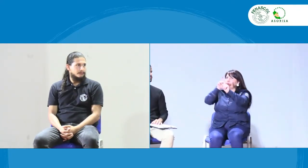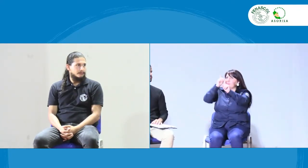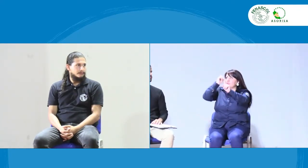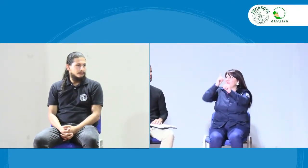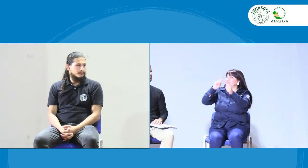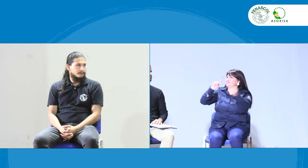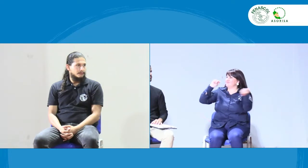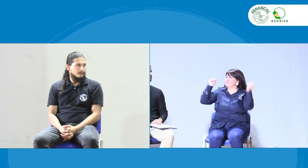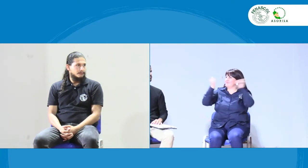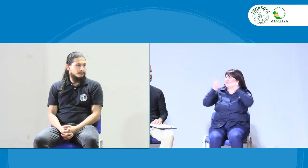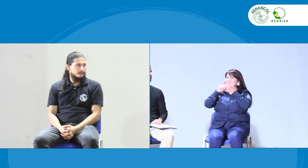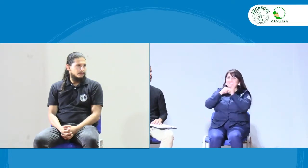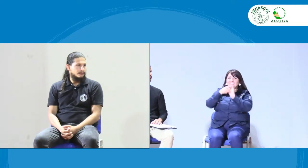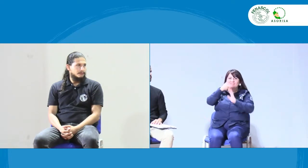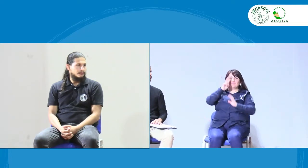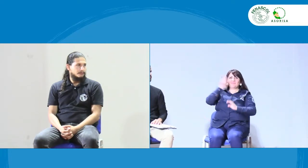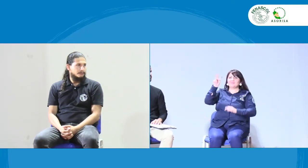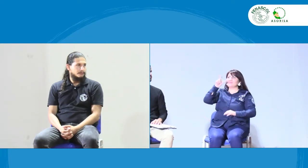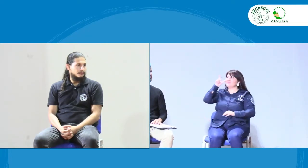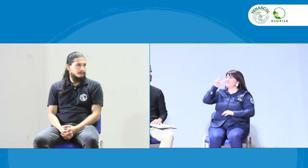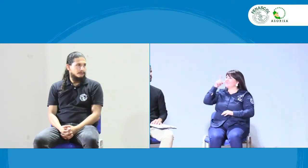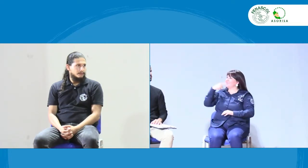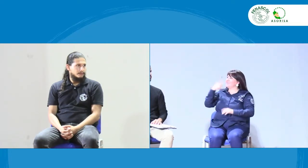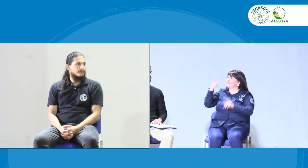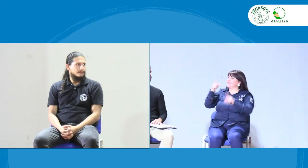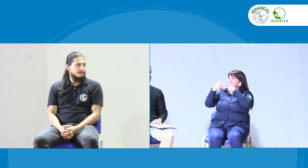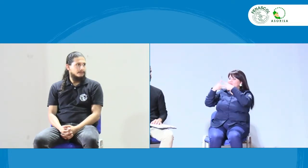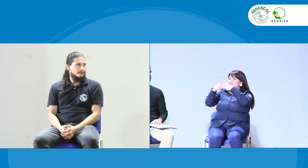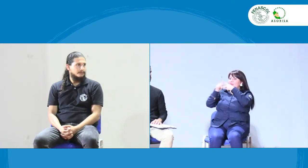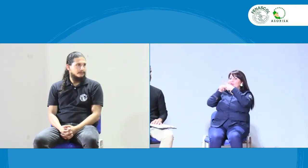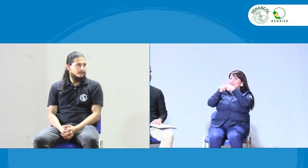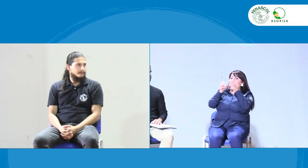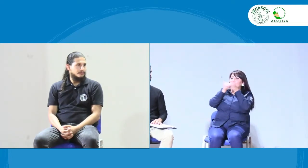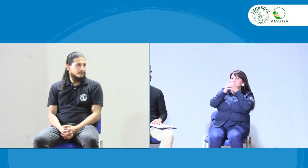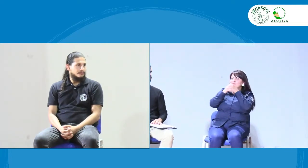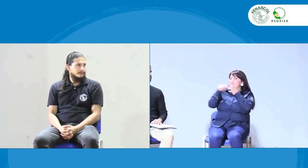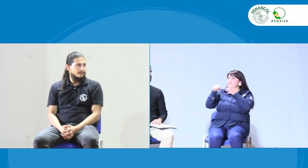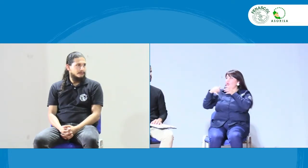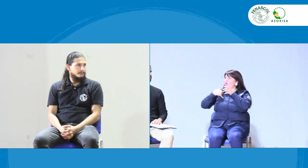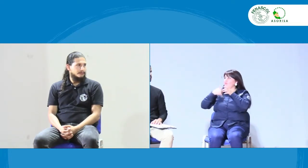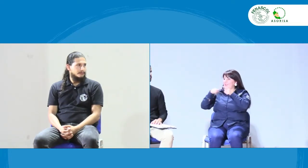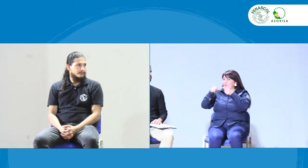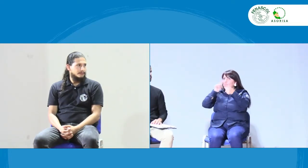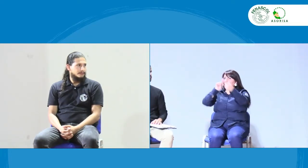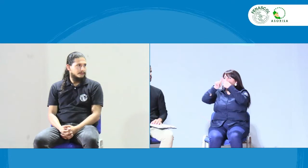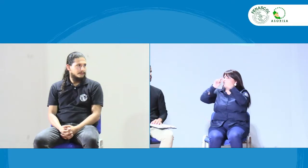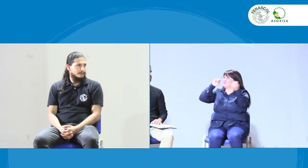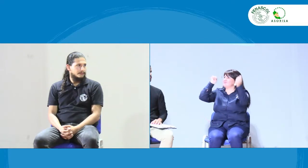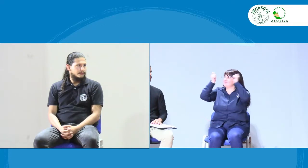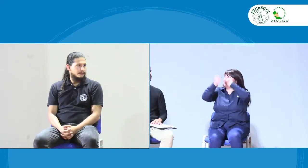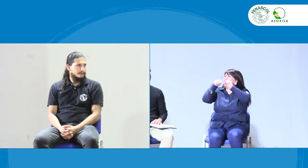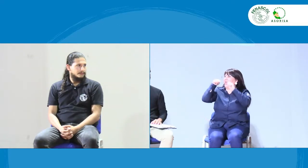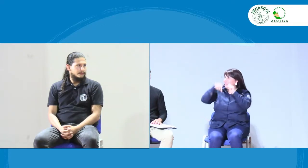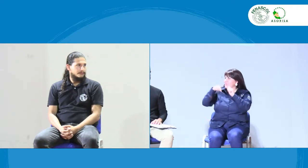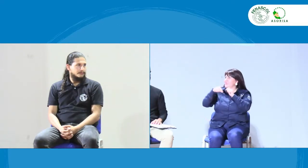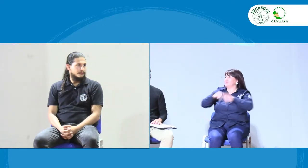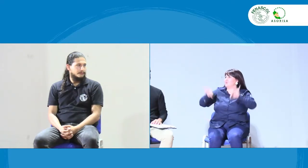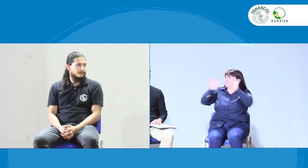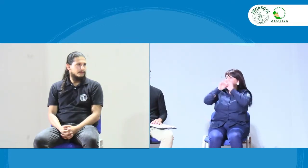falta llevarlo a la realidad, porque hay que incidir en toda esta parte política. No sé si ustedes vieron a Laura con respecto